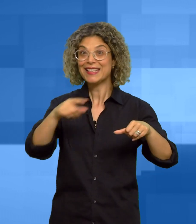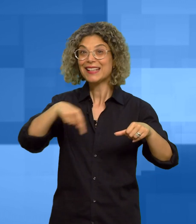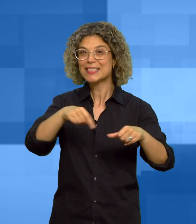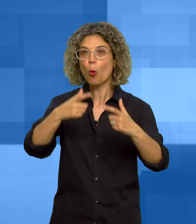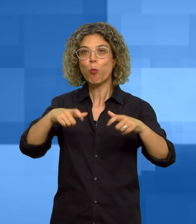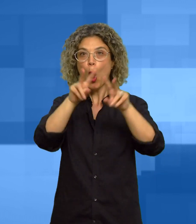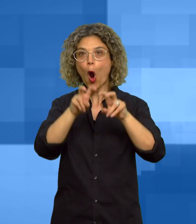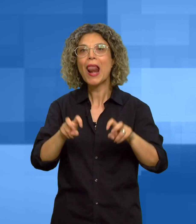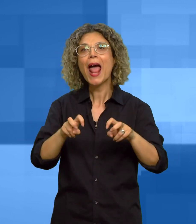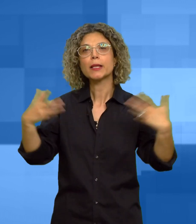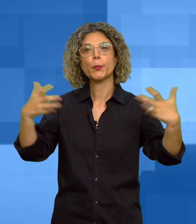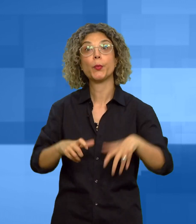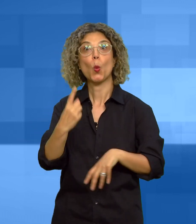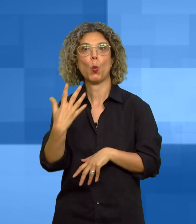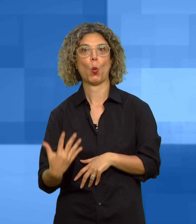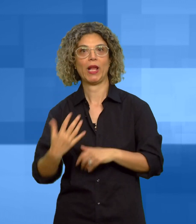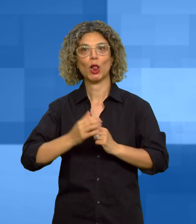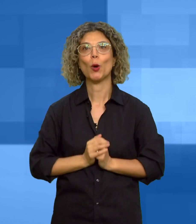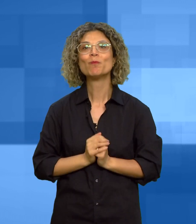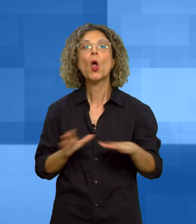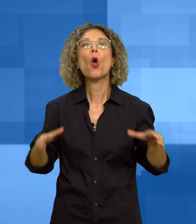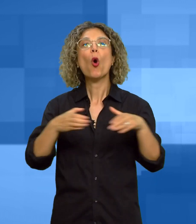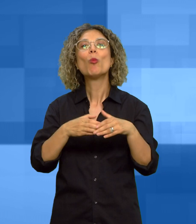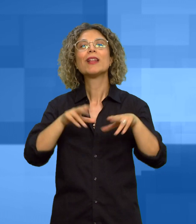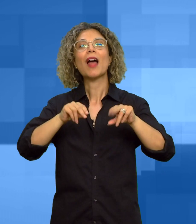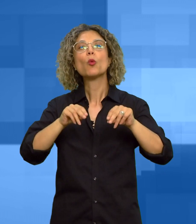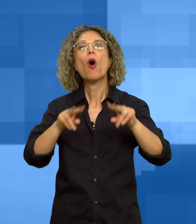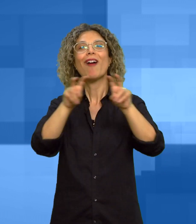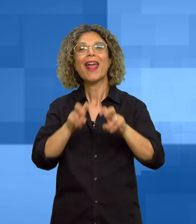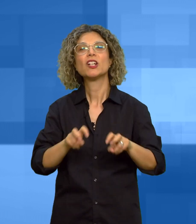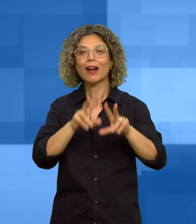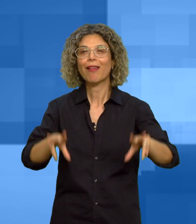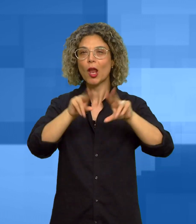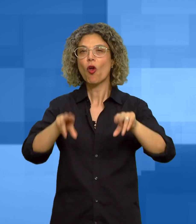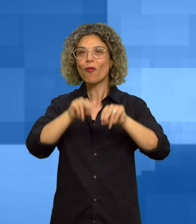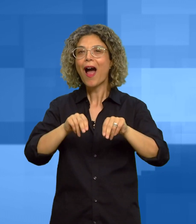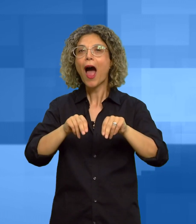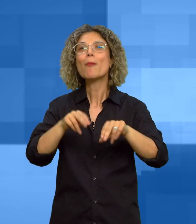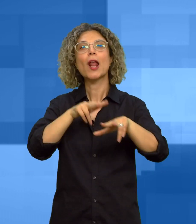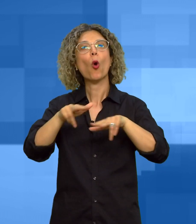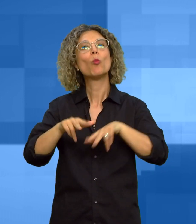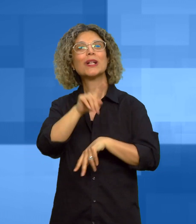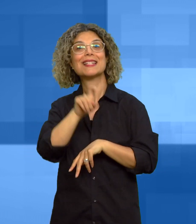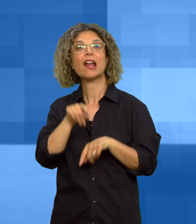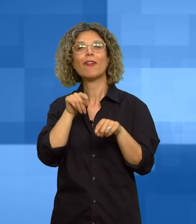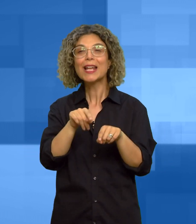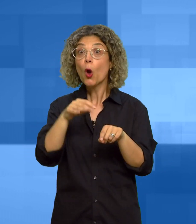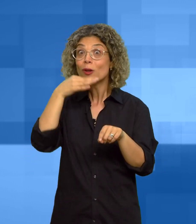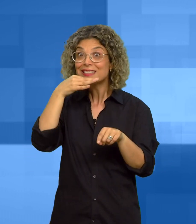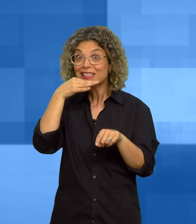la nuova comunità energetica rinnovabile di Zerfaliu porterebbe a un risparmio di oltre il 20